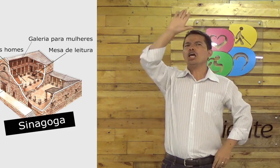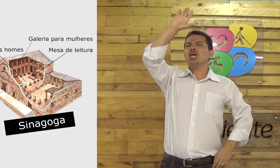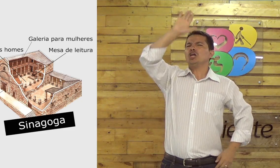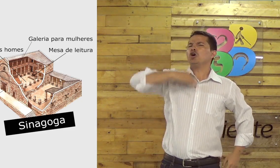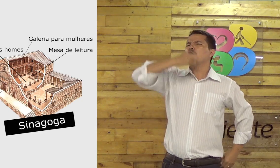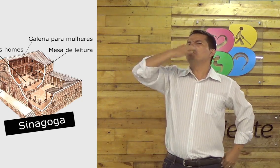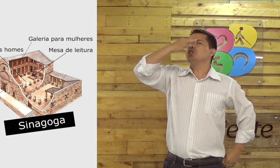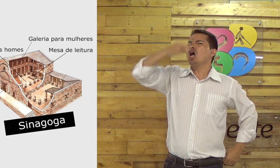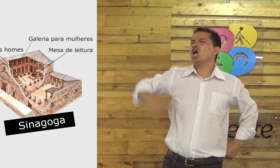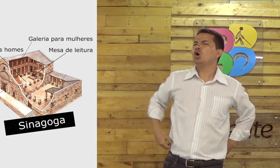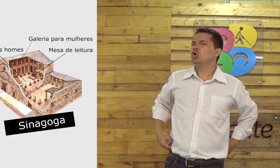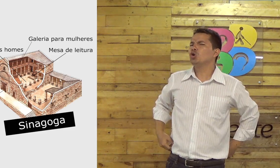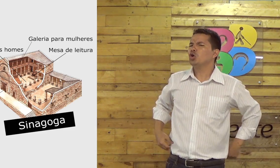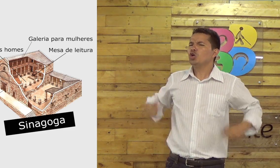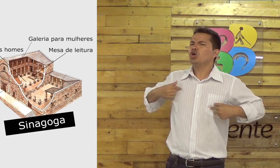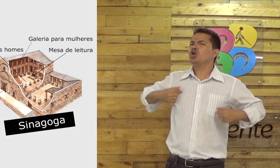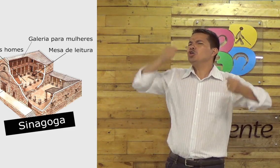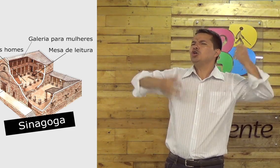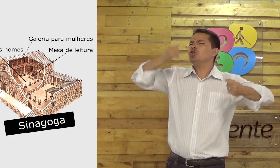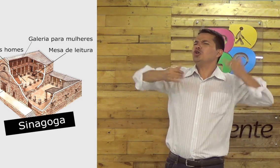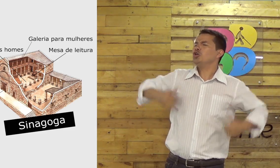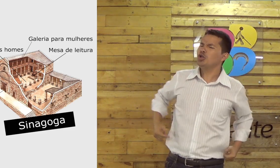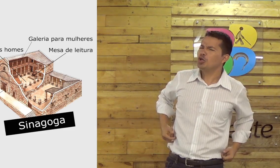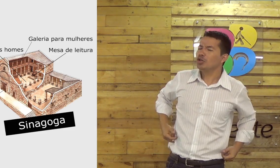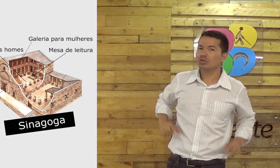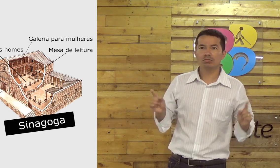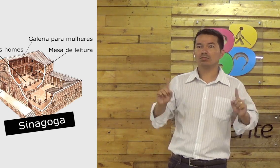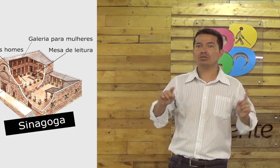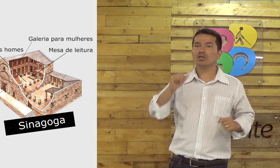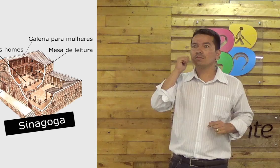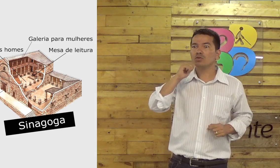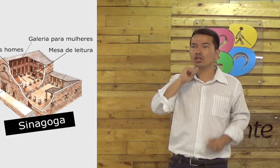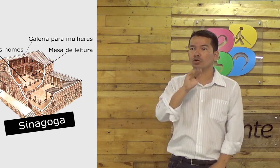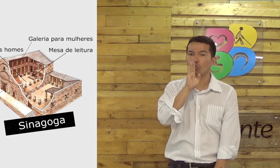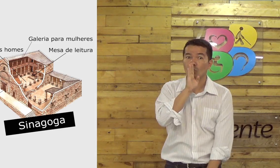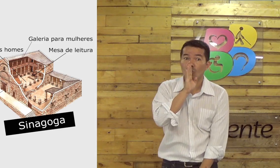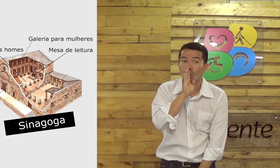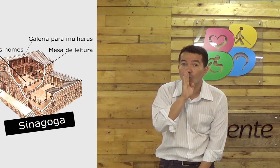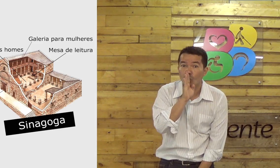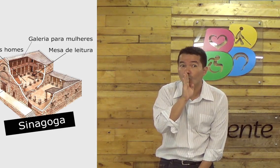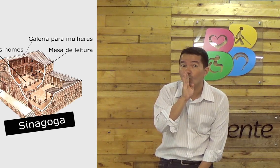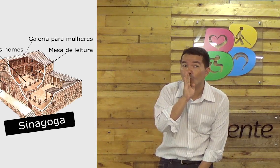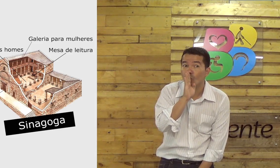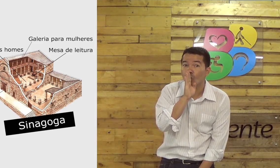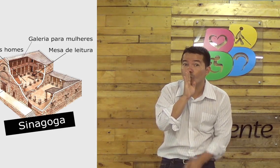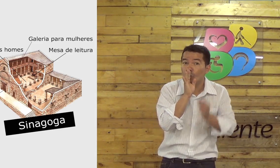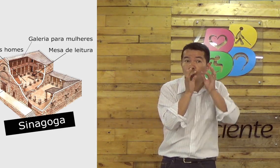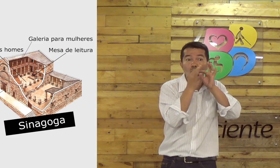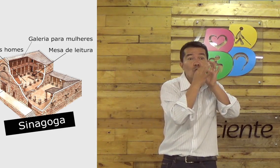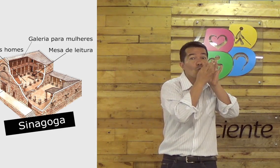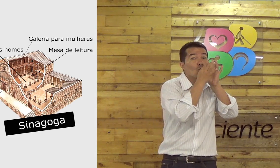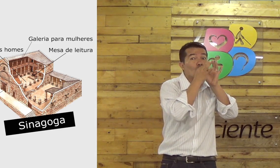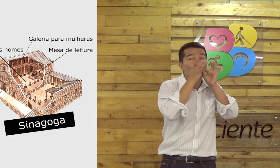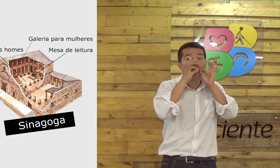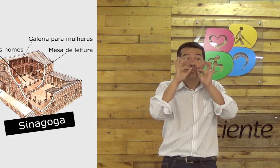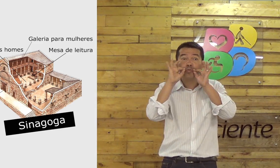Mas elas não tinham o direito de dar opinião e nem que a palavra fosse dirigida. Nada, nada. Elas ficavam em silêncio.